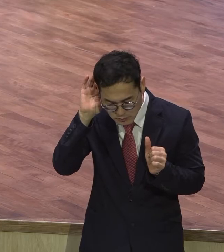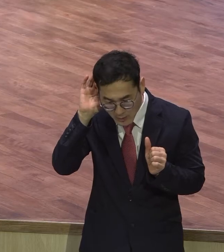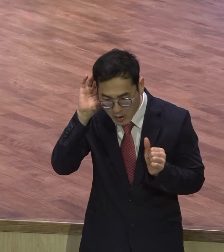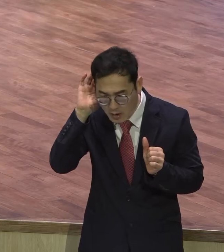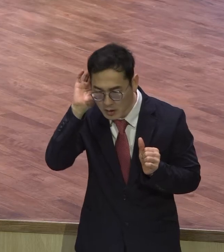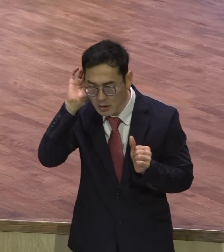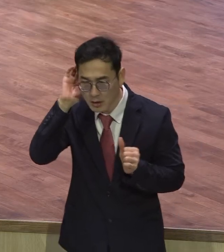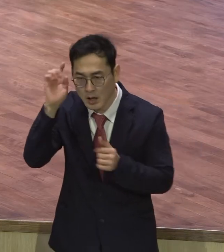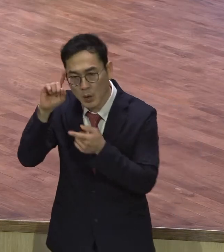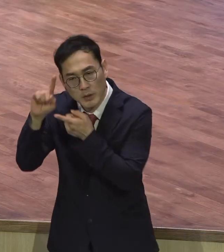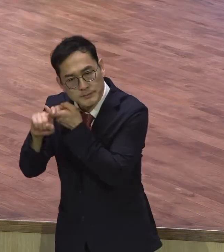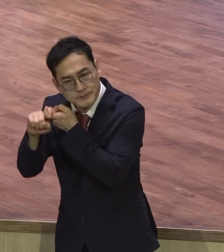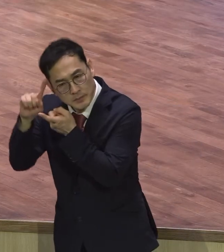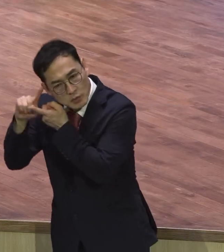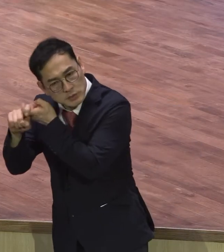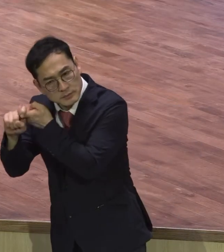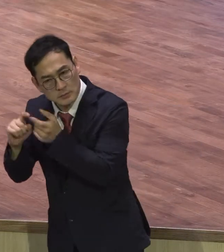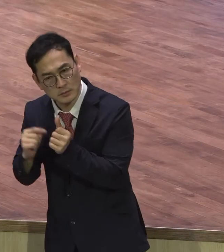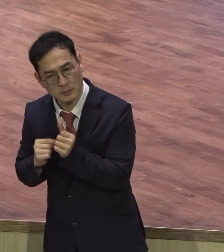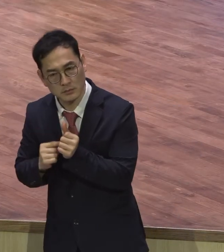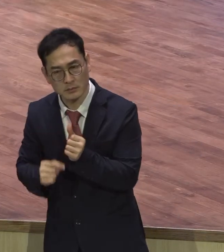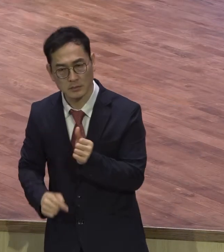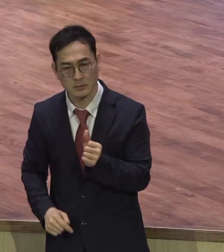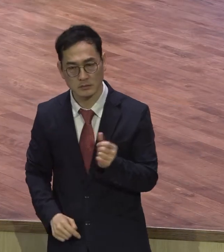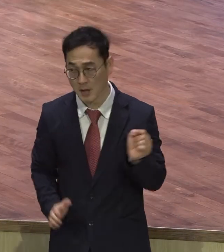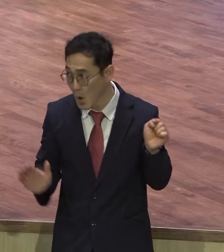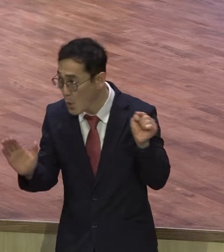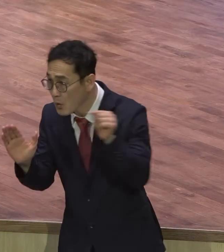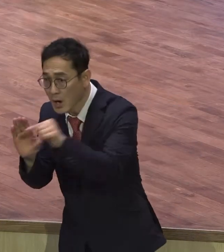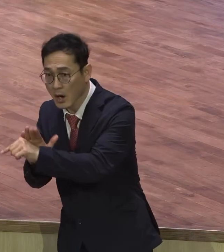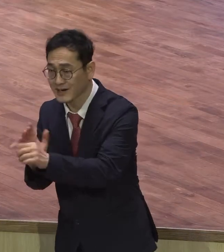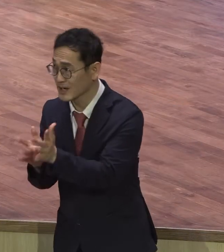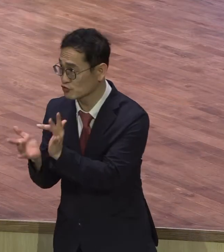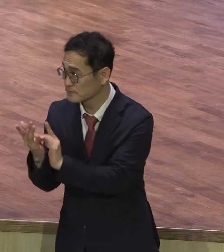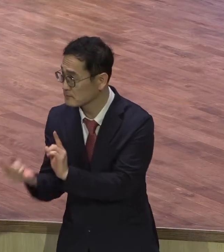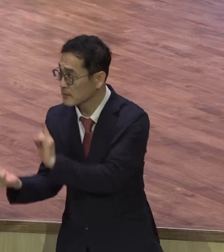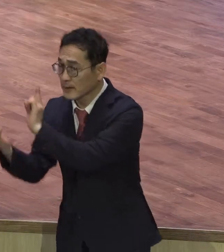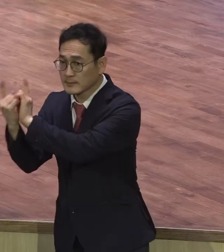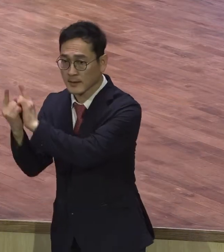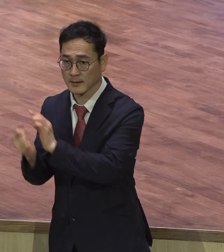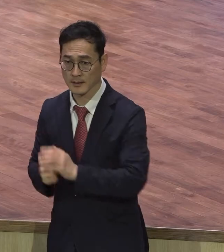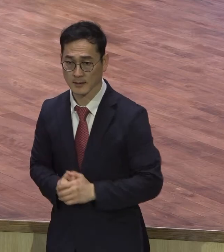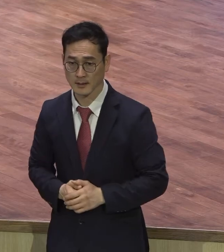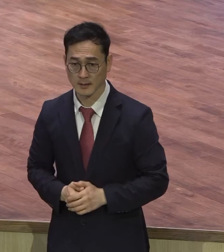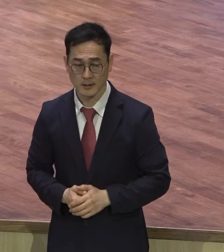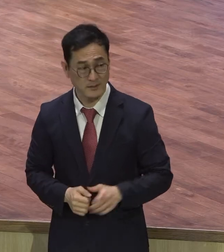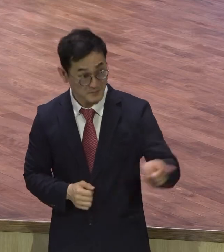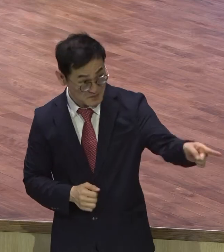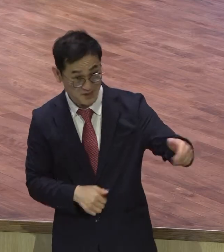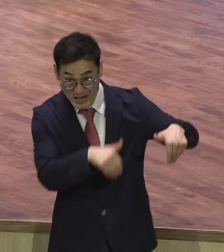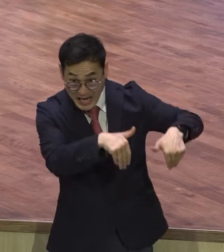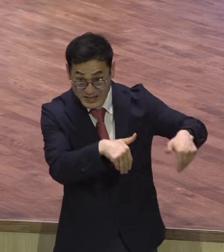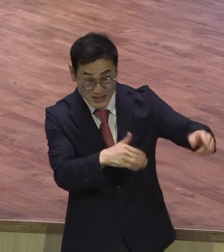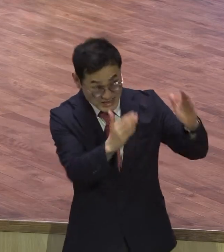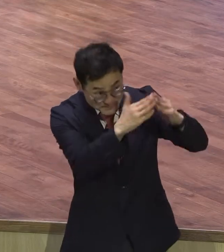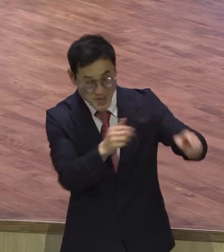그런데다가 그냥 말씀만 하시면 우리 집에 하인이 시공을 초월한 이 신이 아니면 할 수 없는 거잖아요. 시공을